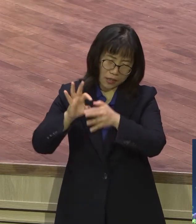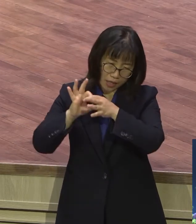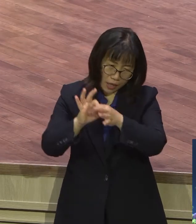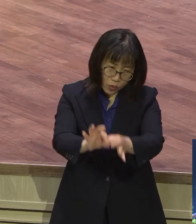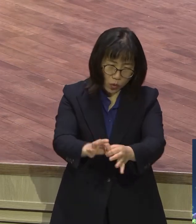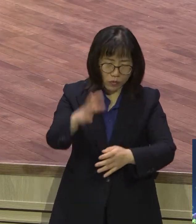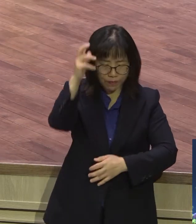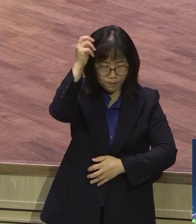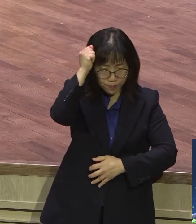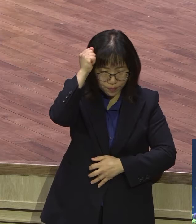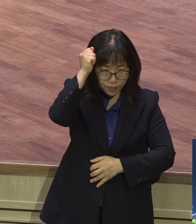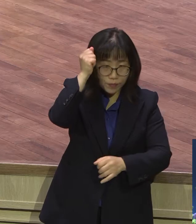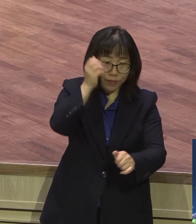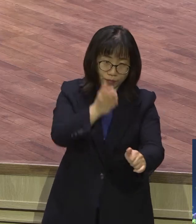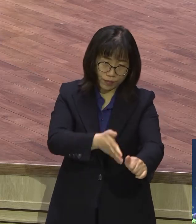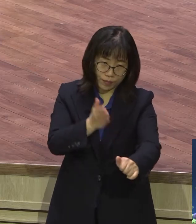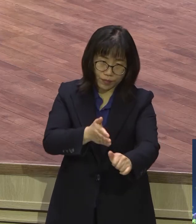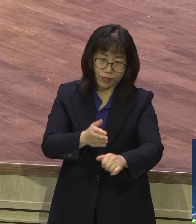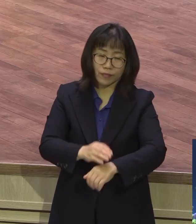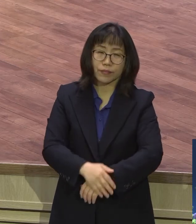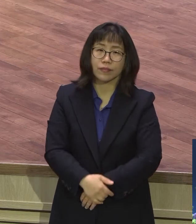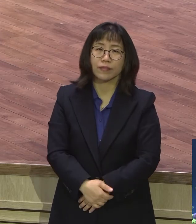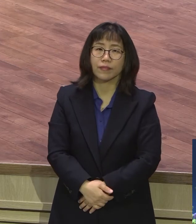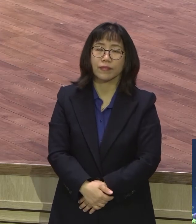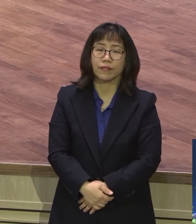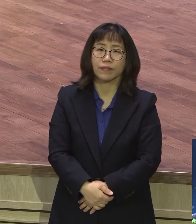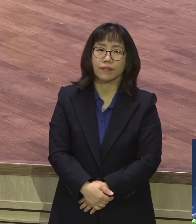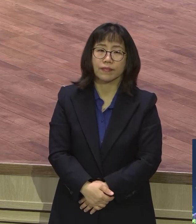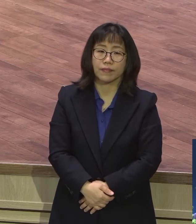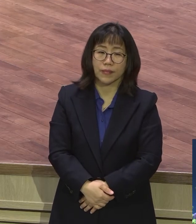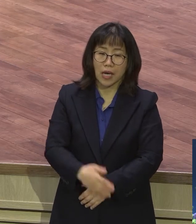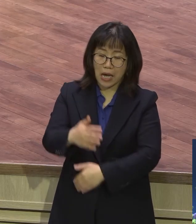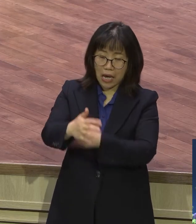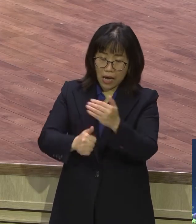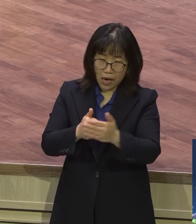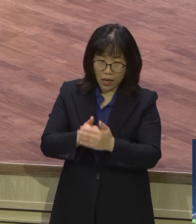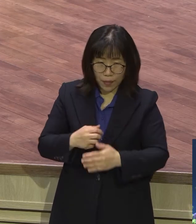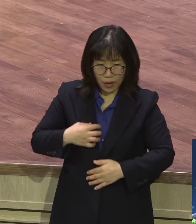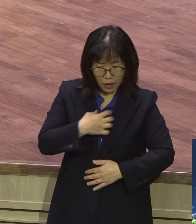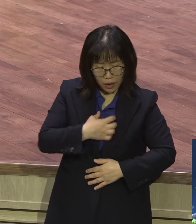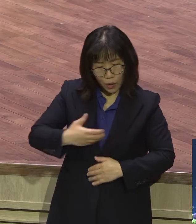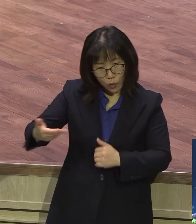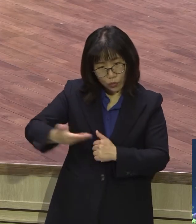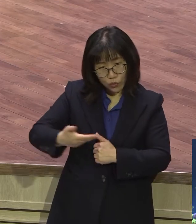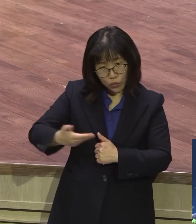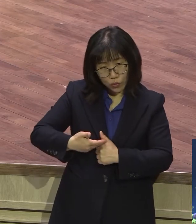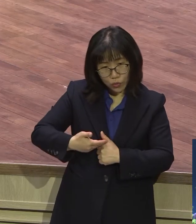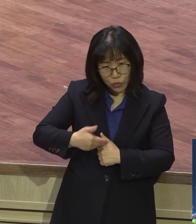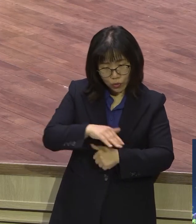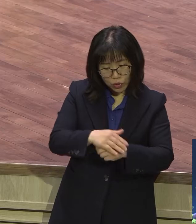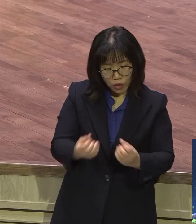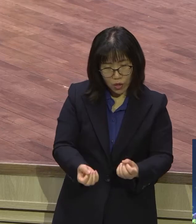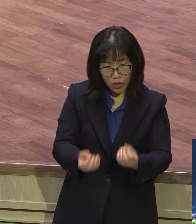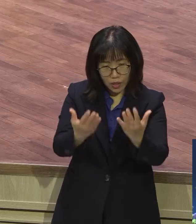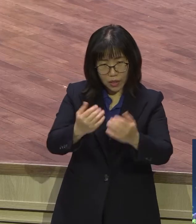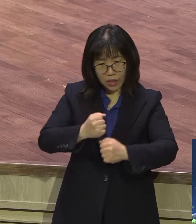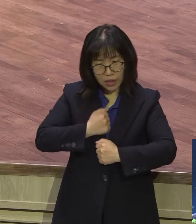이 절기가 하나님이 우리를 괴롭히려고 무슨 저기를 만들었습니까 하나님이 축복하시려고